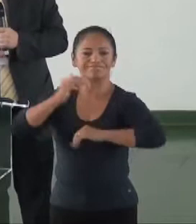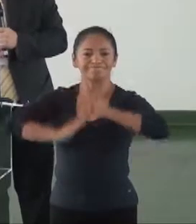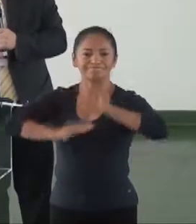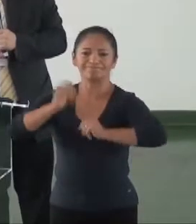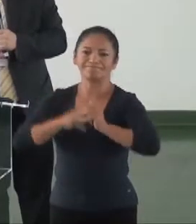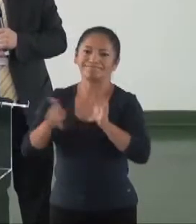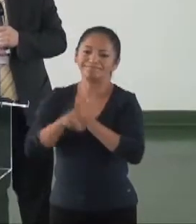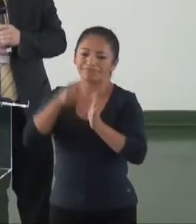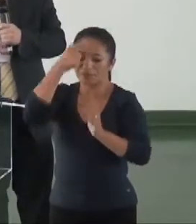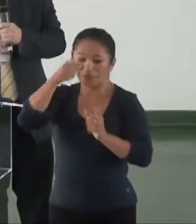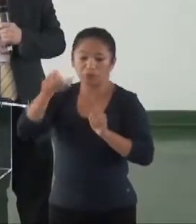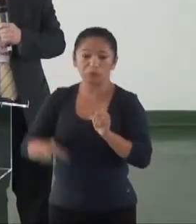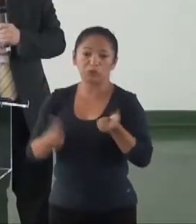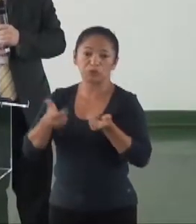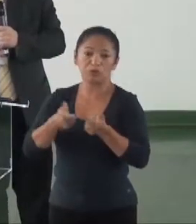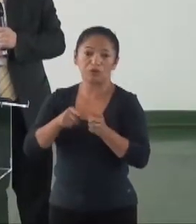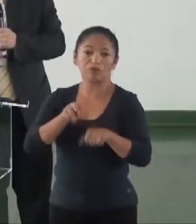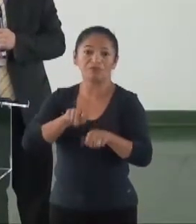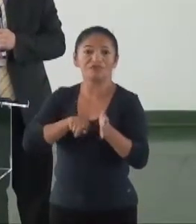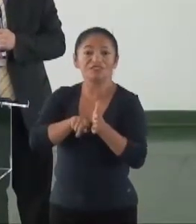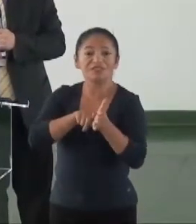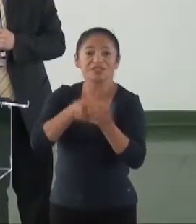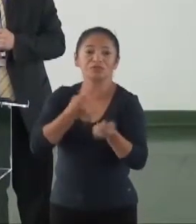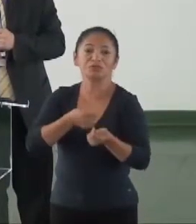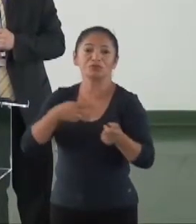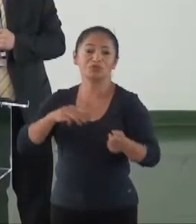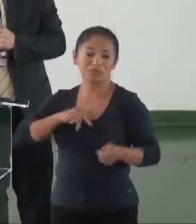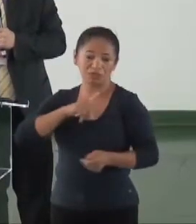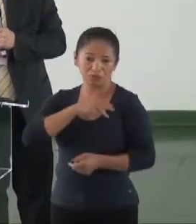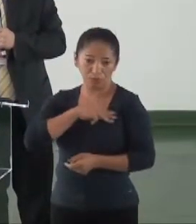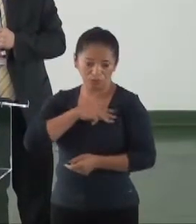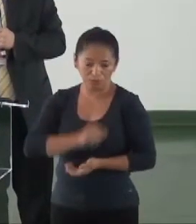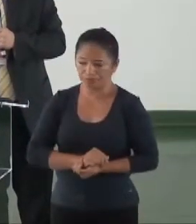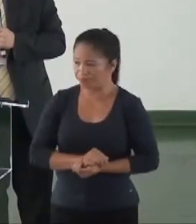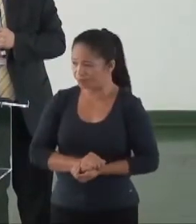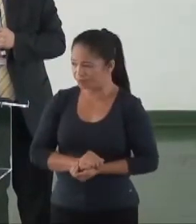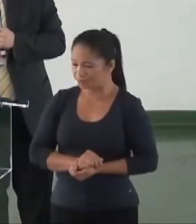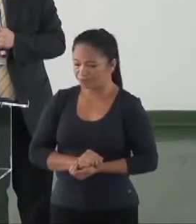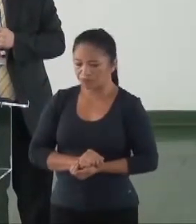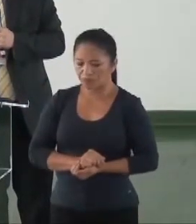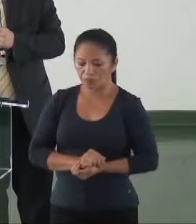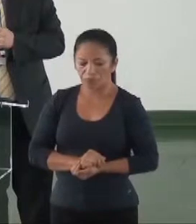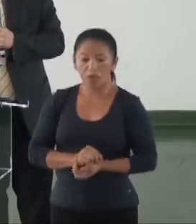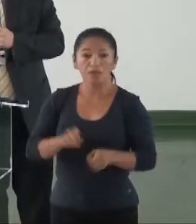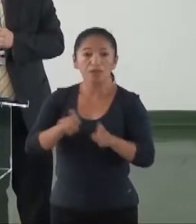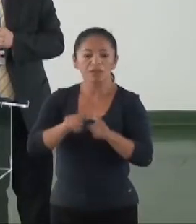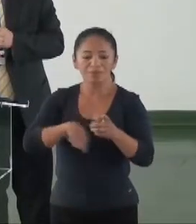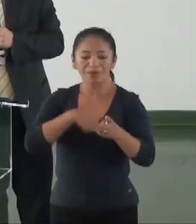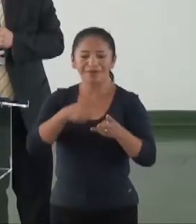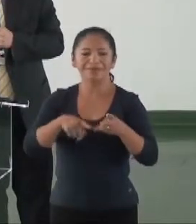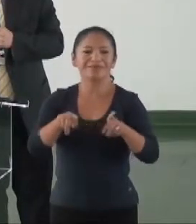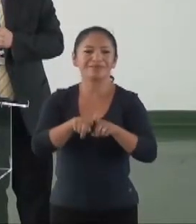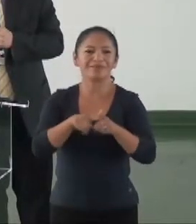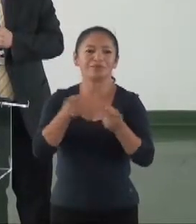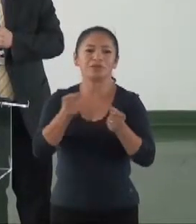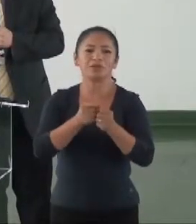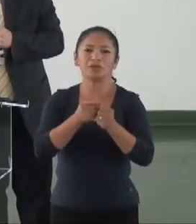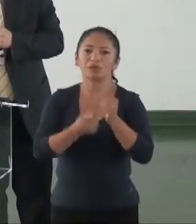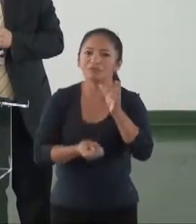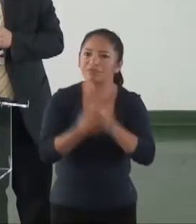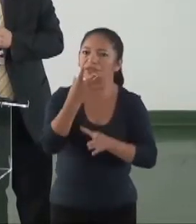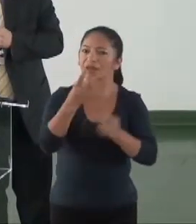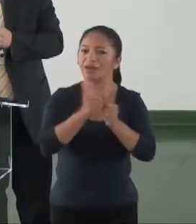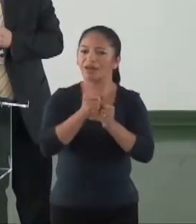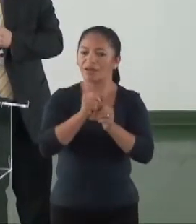Público. Isso o Conselho tem feito bastante, o Conselho Nacional. E três, fomentar ações em cooperação